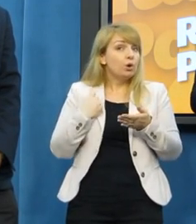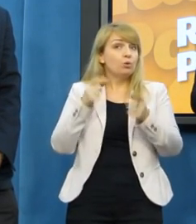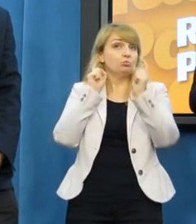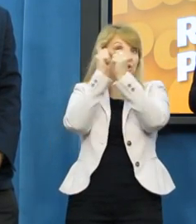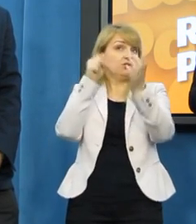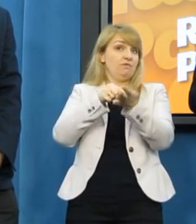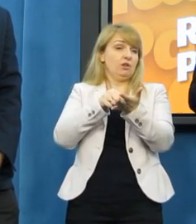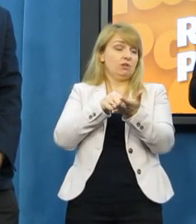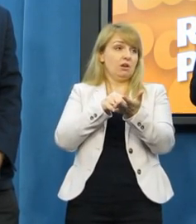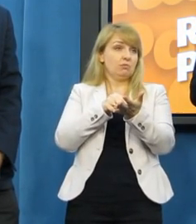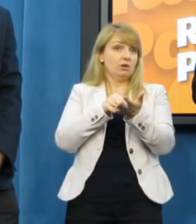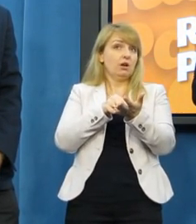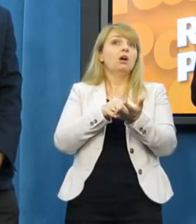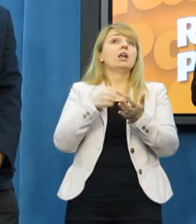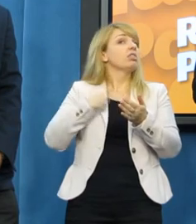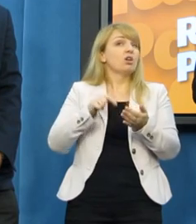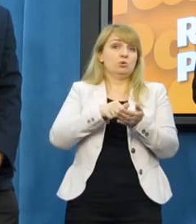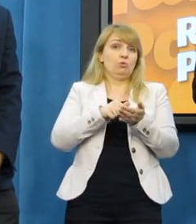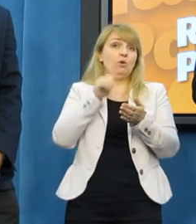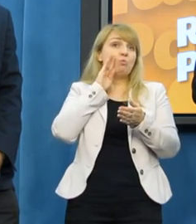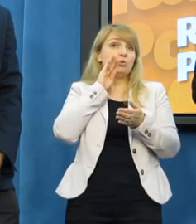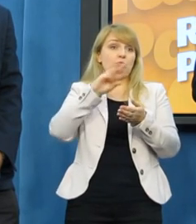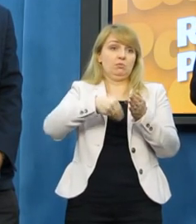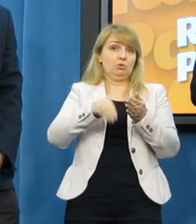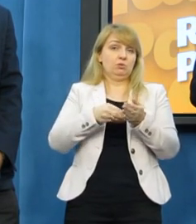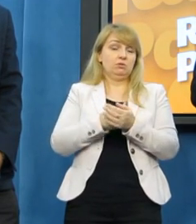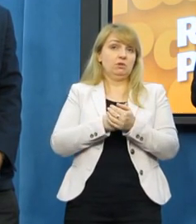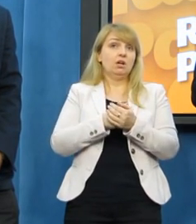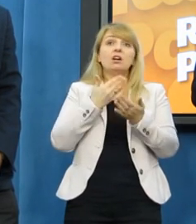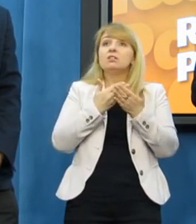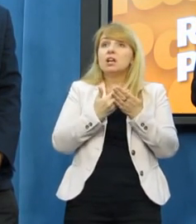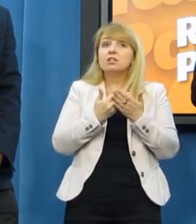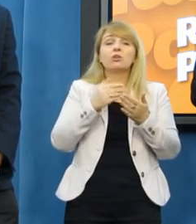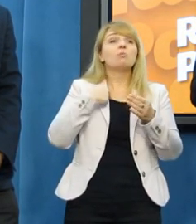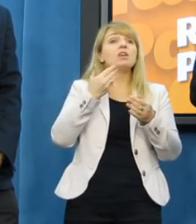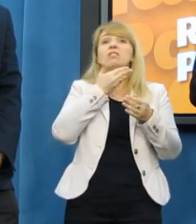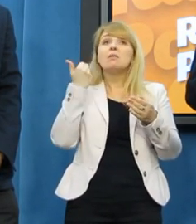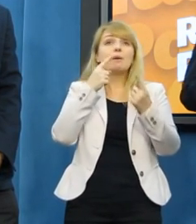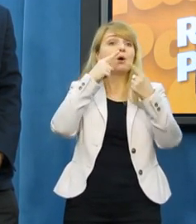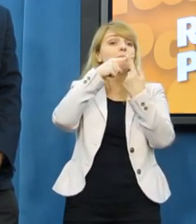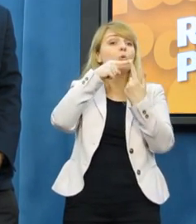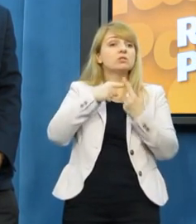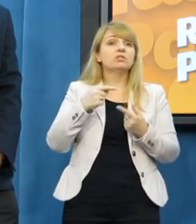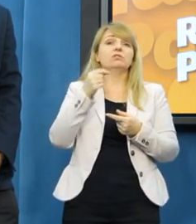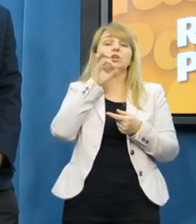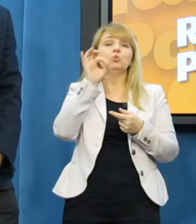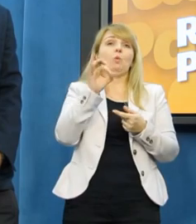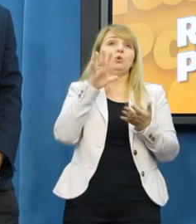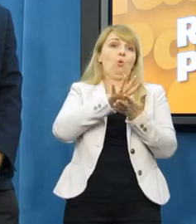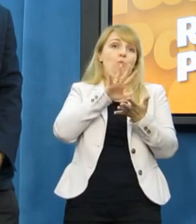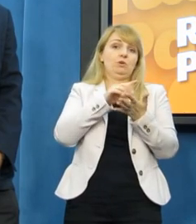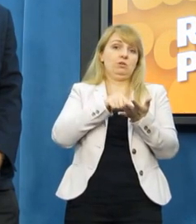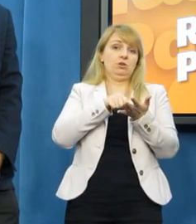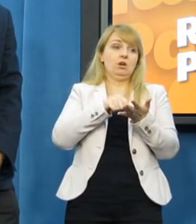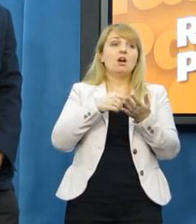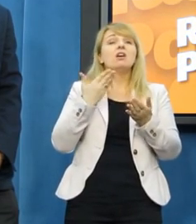przeciwne tej formule, tej kategorii, tak trudnej do zdefiniowania. ma żadnych pozytywnych opinii w tej sprawie. W związku z tym, byśmy